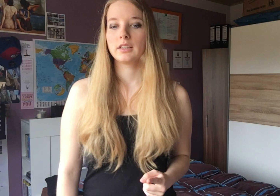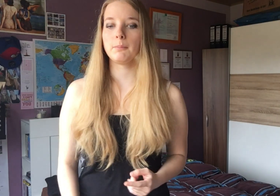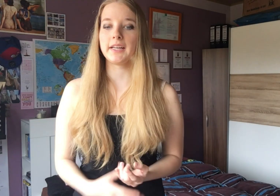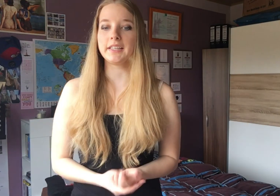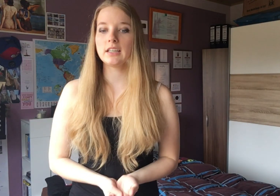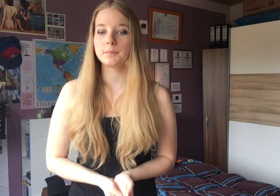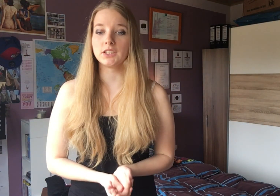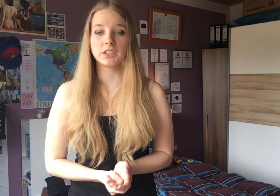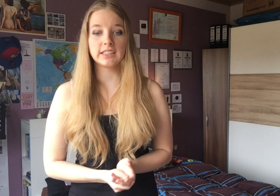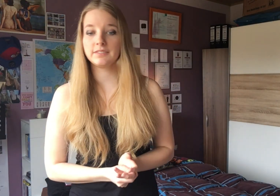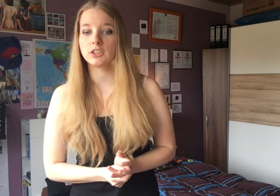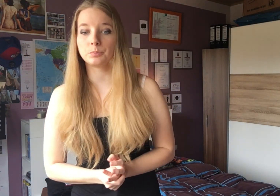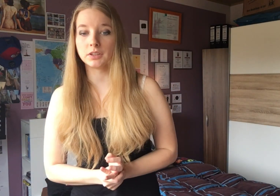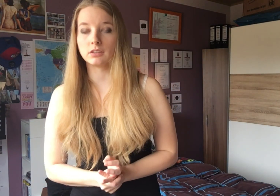Bei dir bin ich nie, wie ich bin.